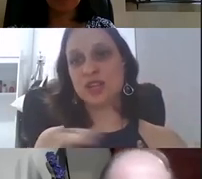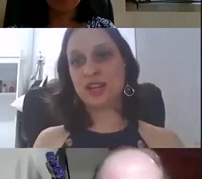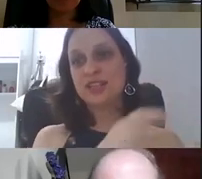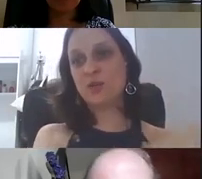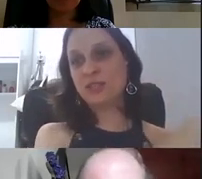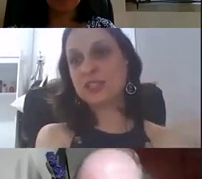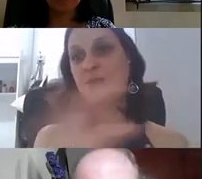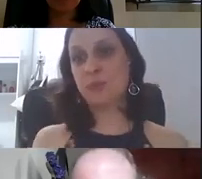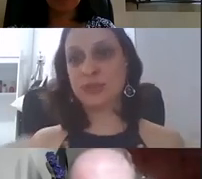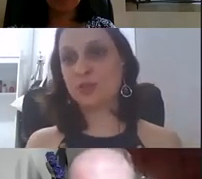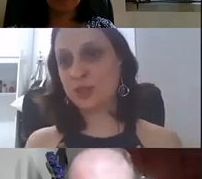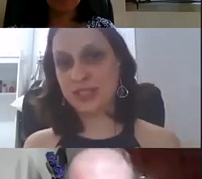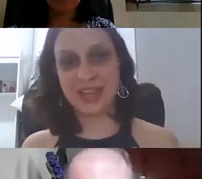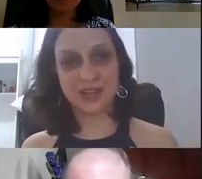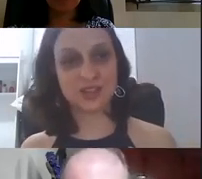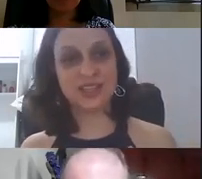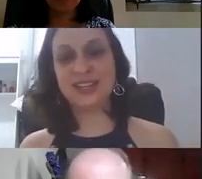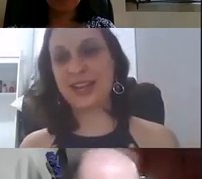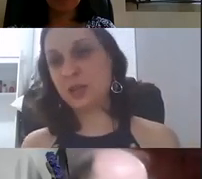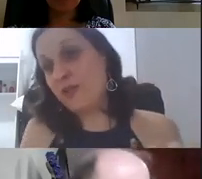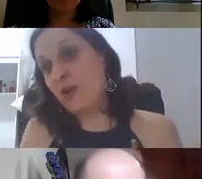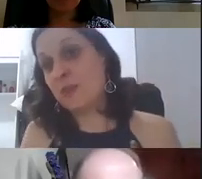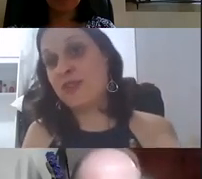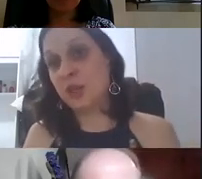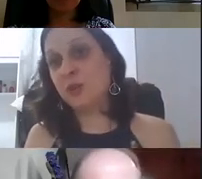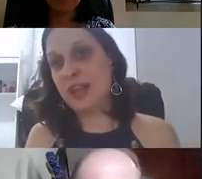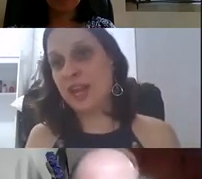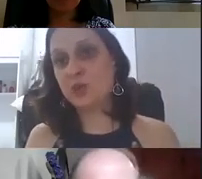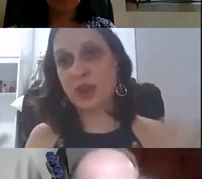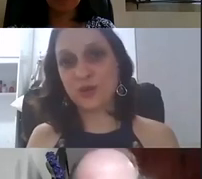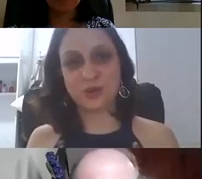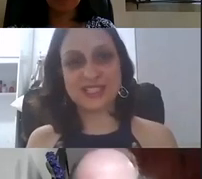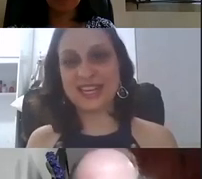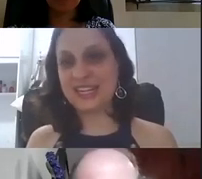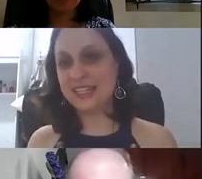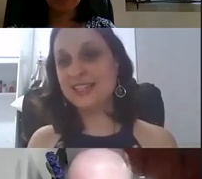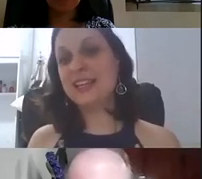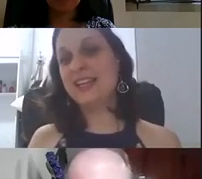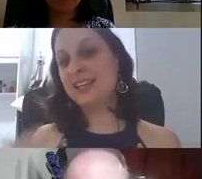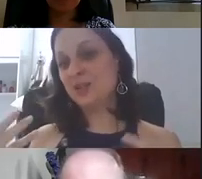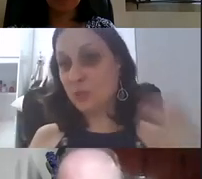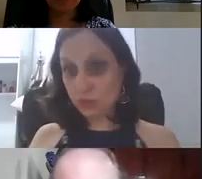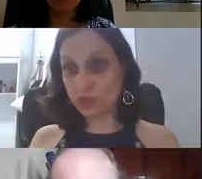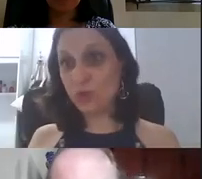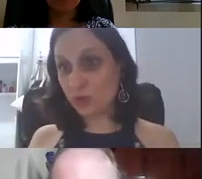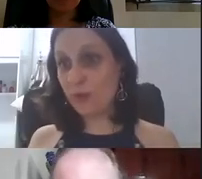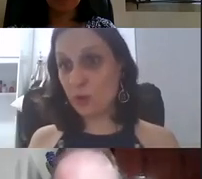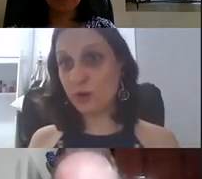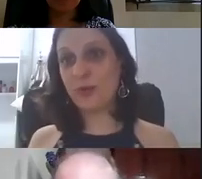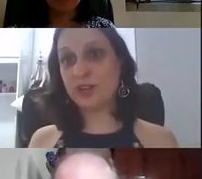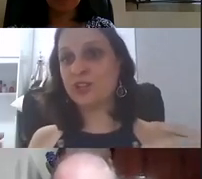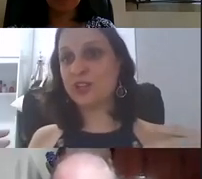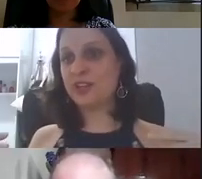ações, mas que elas aconteçam por dentro das unidades, então eu acabo falando muito da ENSP, que é onde eu estou inserida, e que eu tenho tido muito